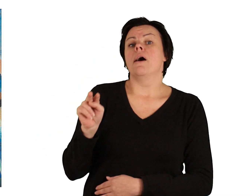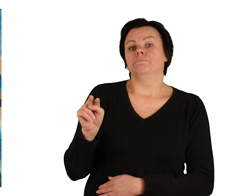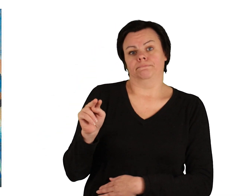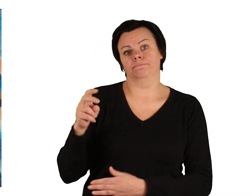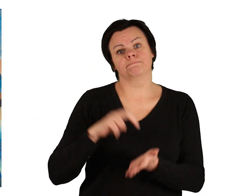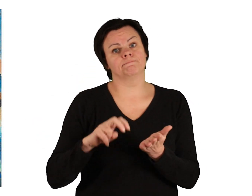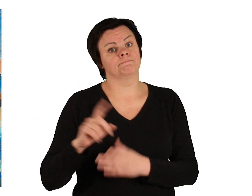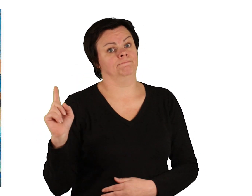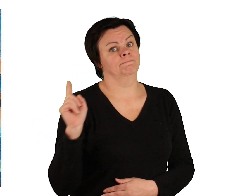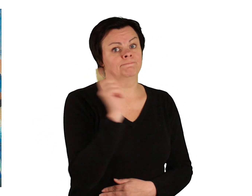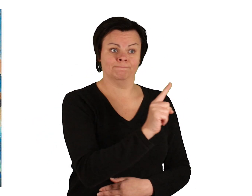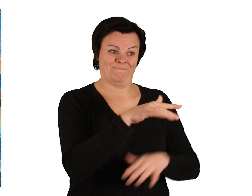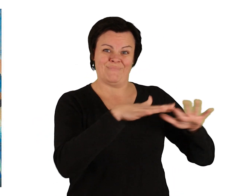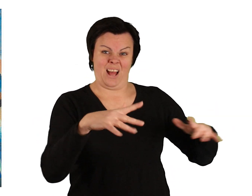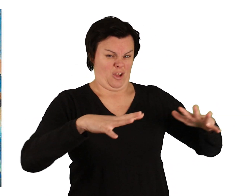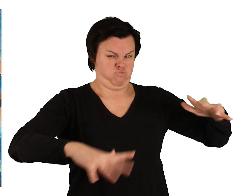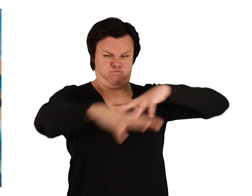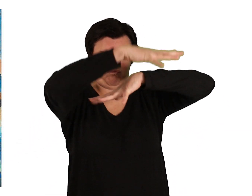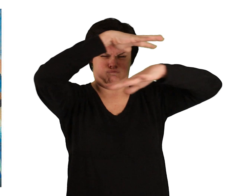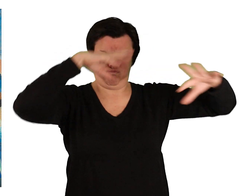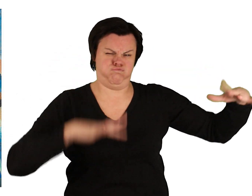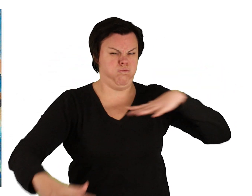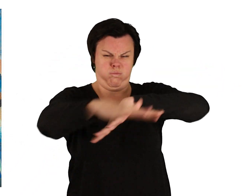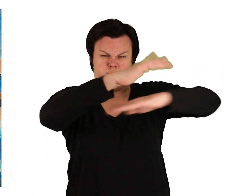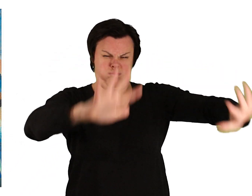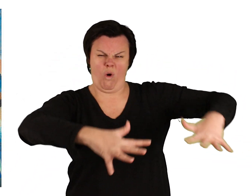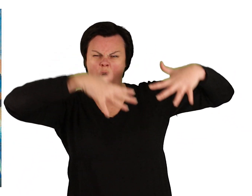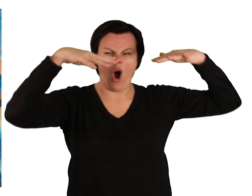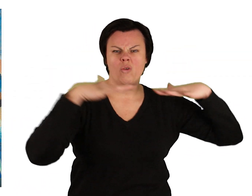zwar noch einmal zum Butt, trug ihm auch diesen Wunsch seiner Frau vor.